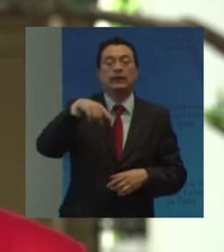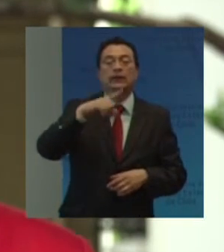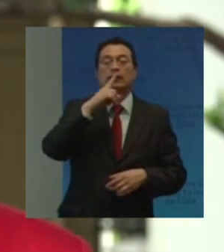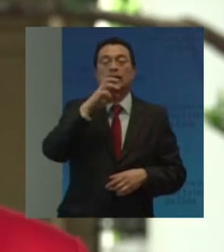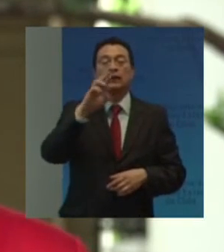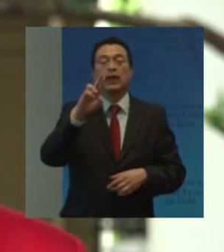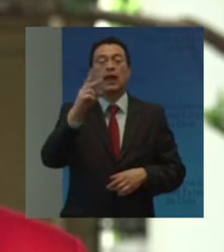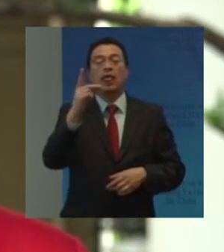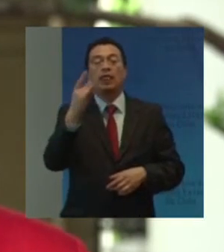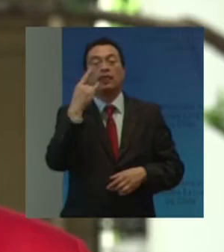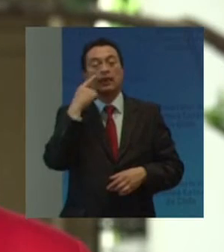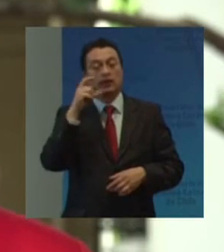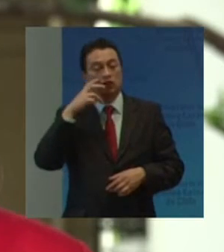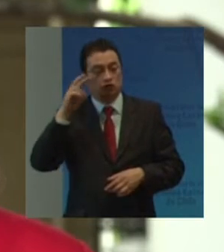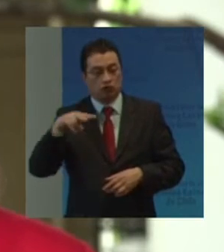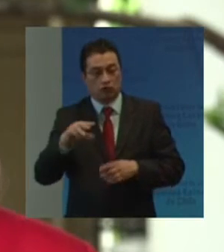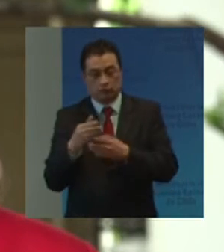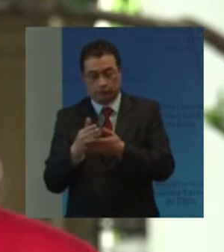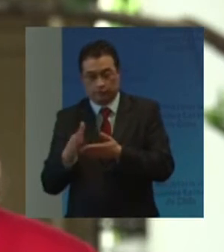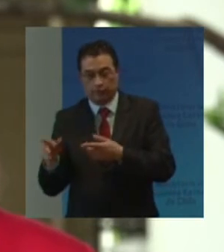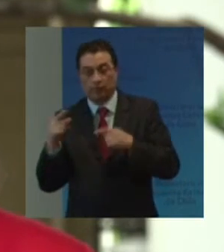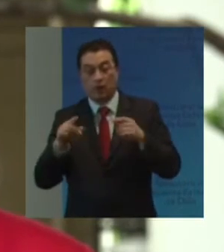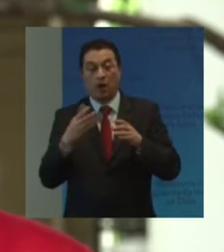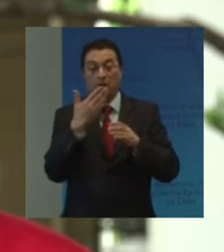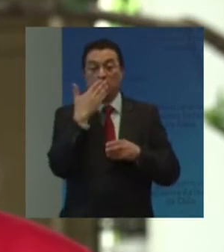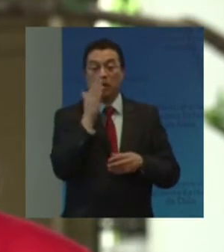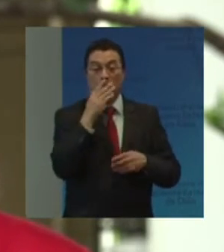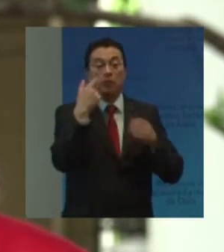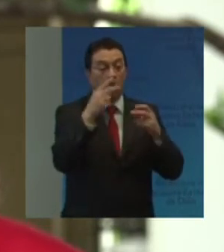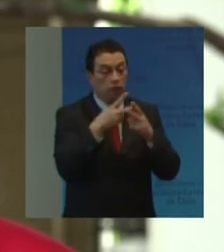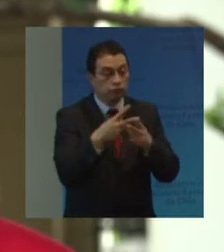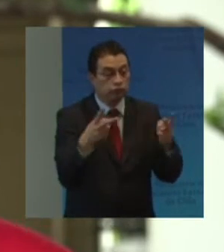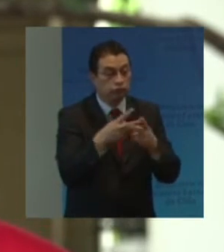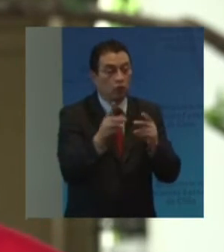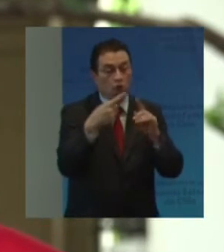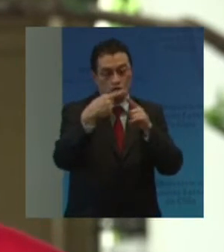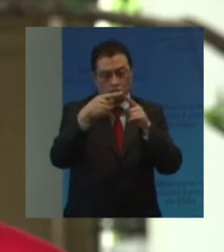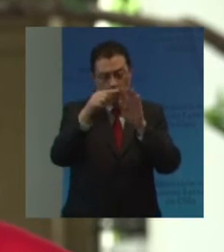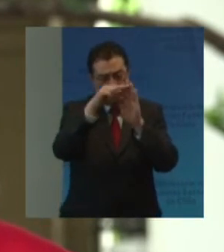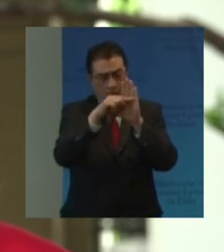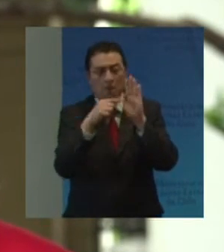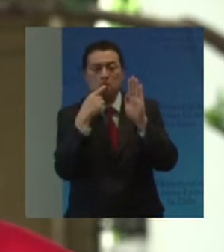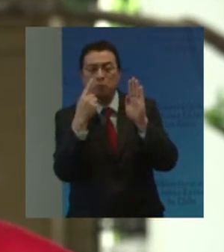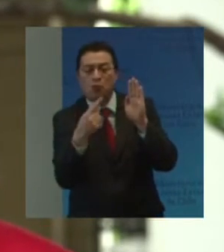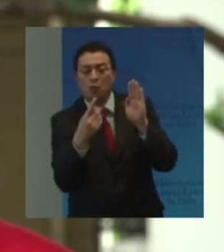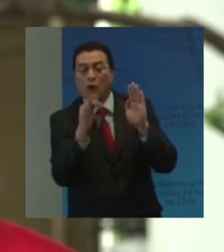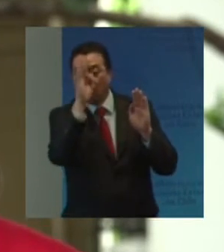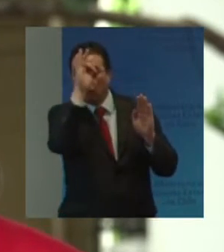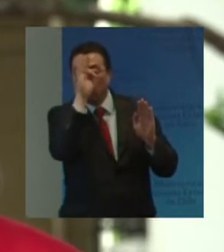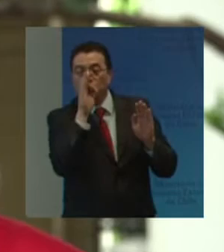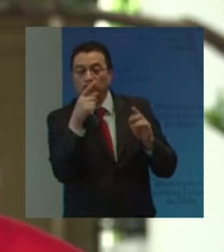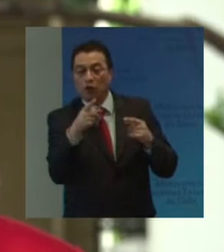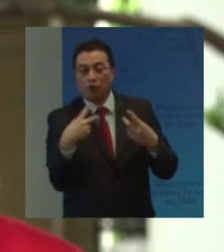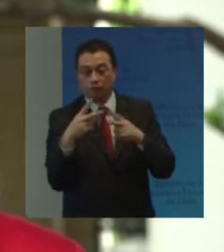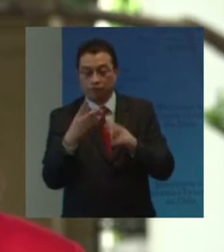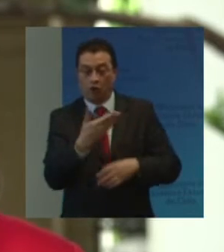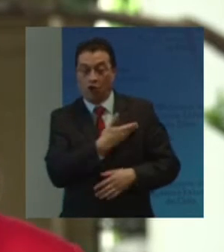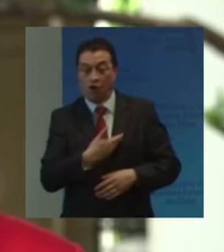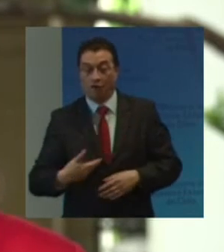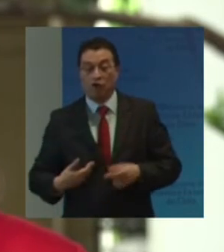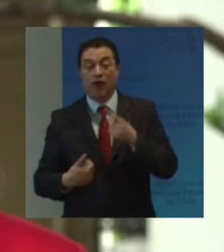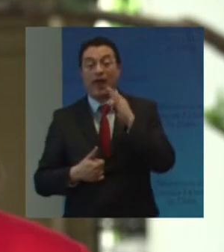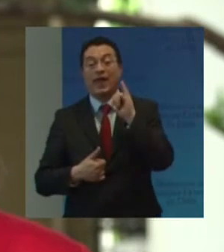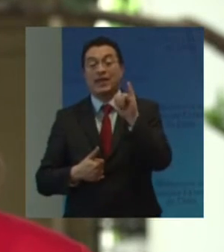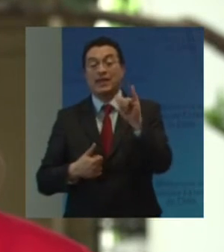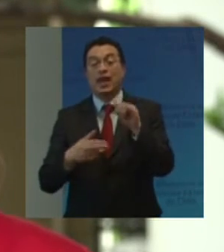El grupo de expertos Del CEDIS Acordó la distribución Masiva de cuestionarios Dirigidos a funcionarios Del sector gubernamental Y